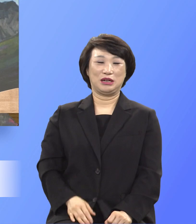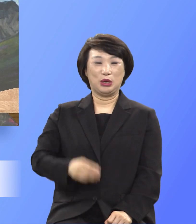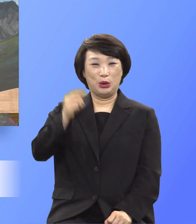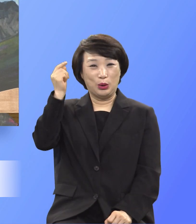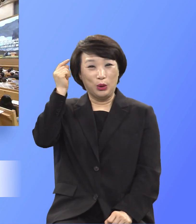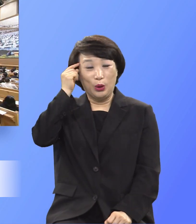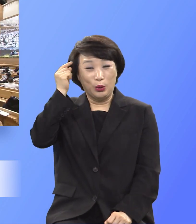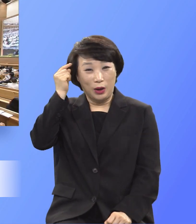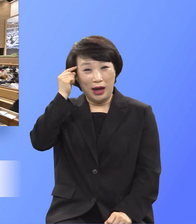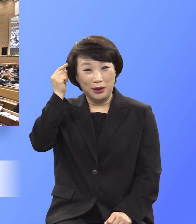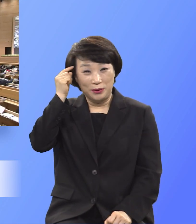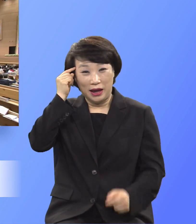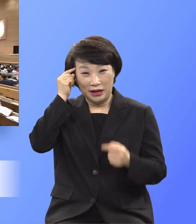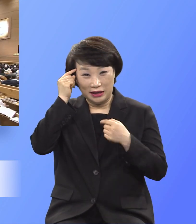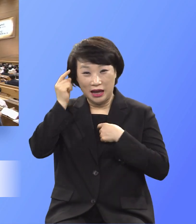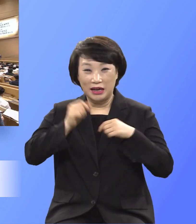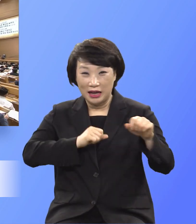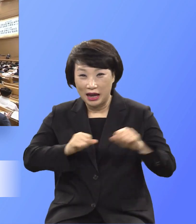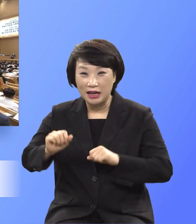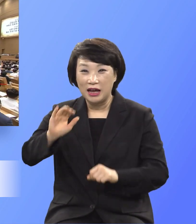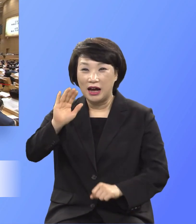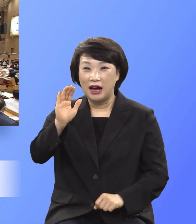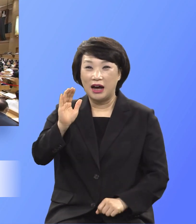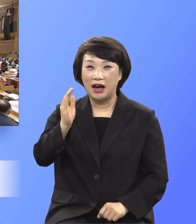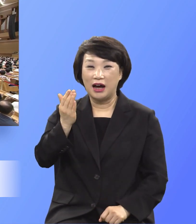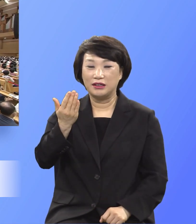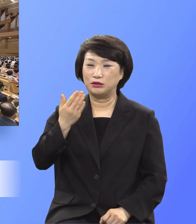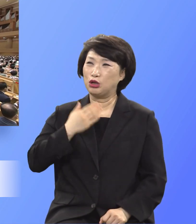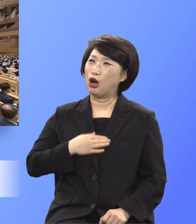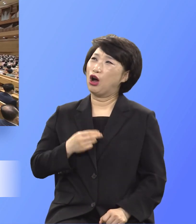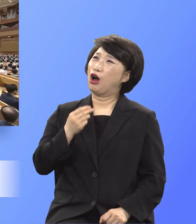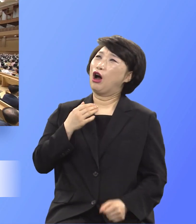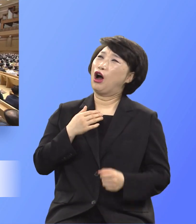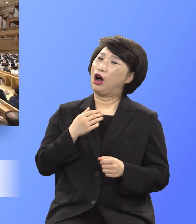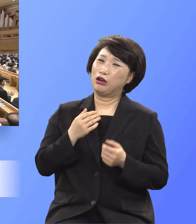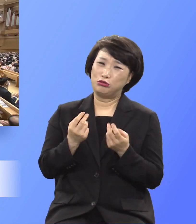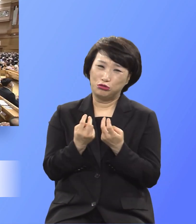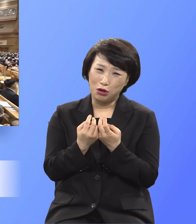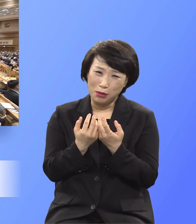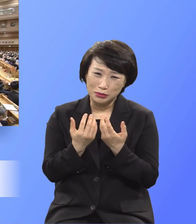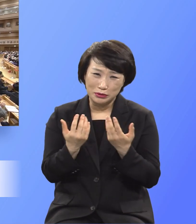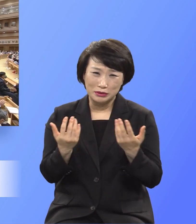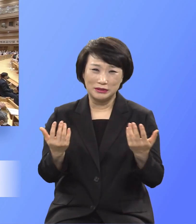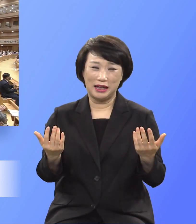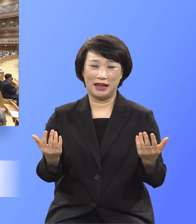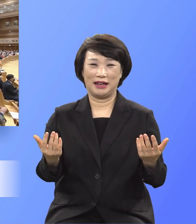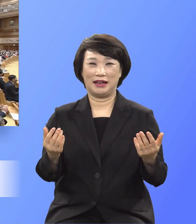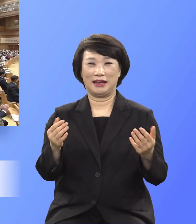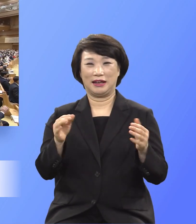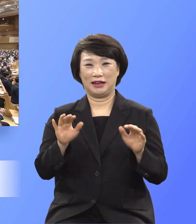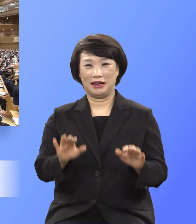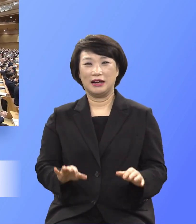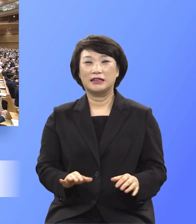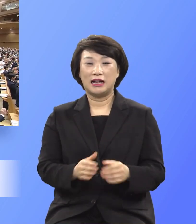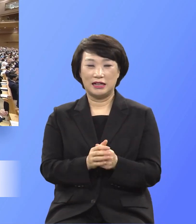외롭게 해야 하는지 알 수 없을 때 내